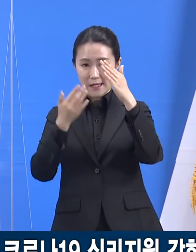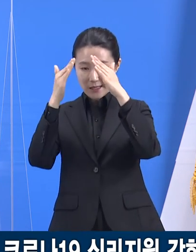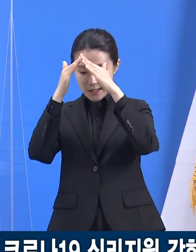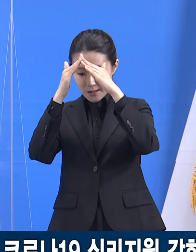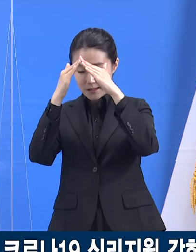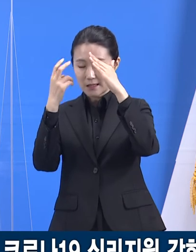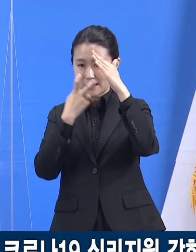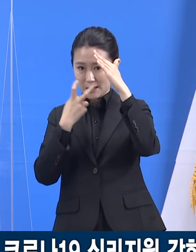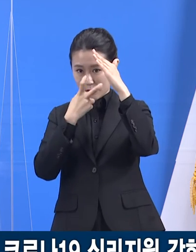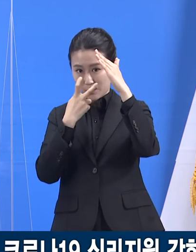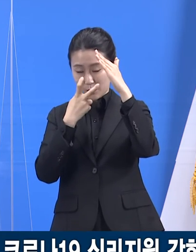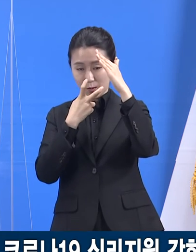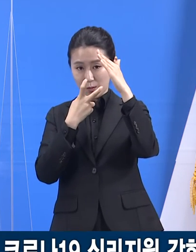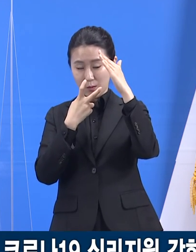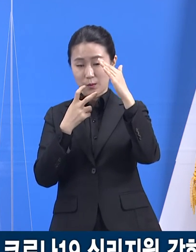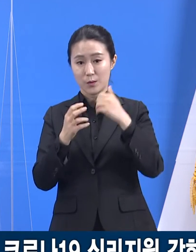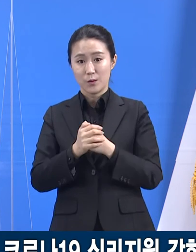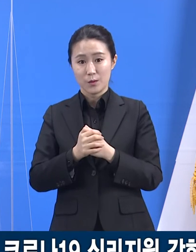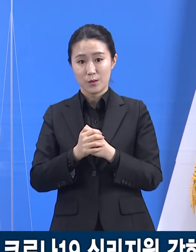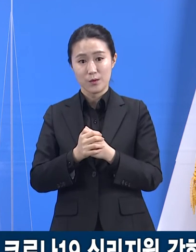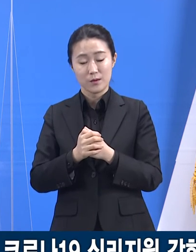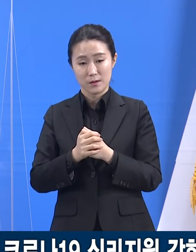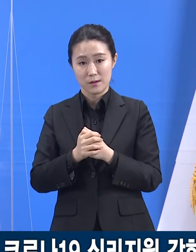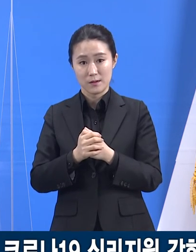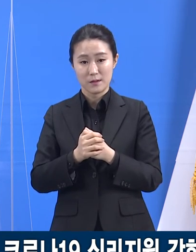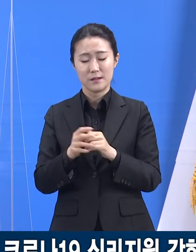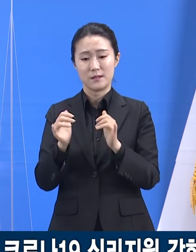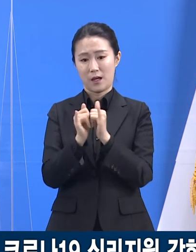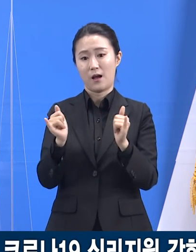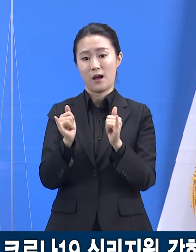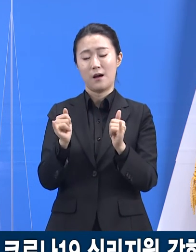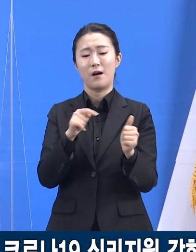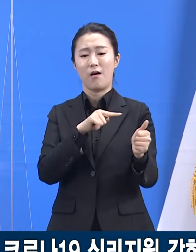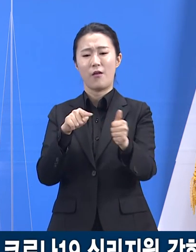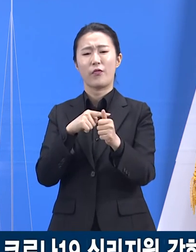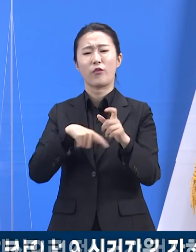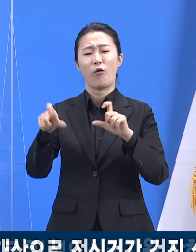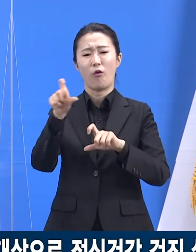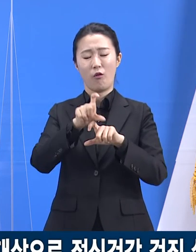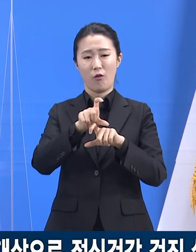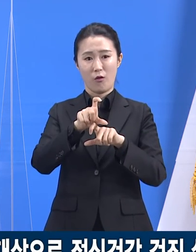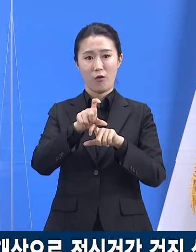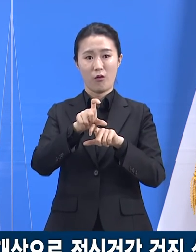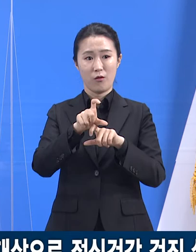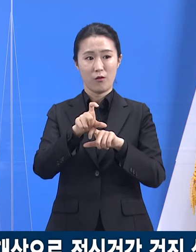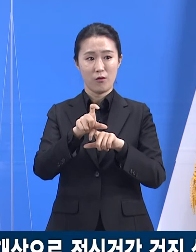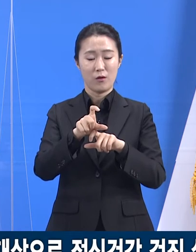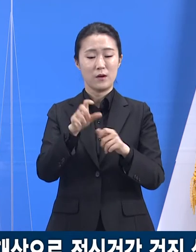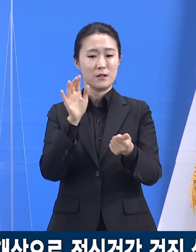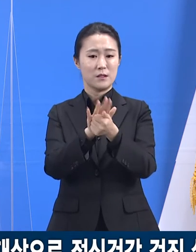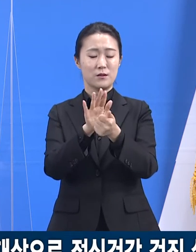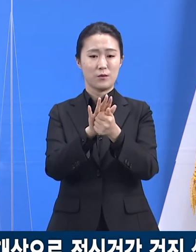있다고 인지했고, 도차원의 추가 정책을 마련한 것입니다. 경기도의